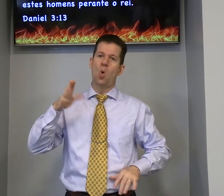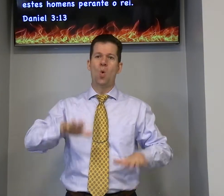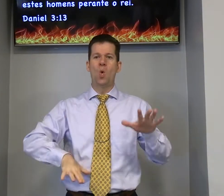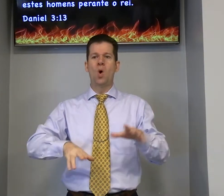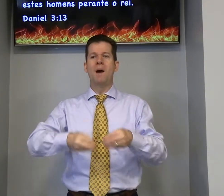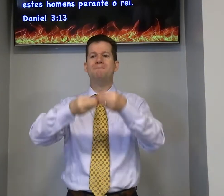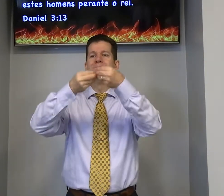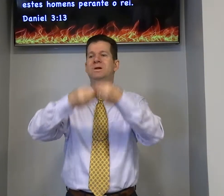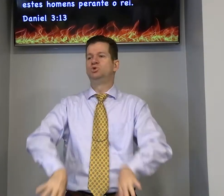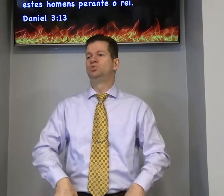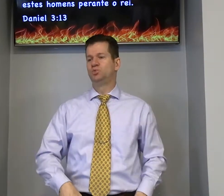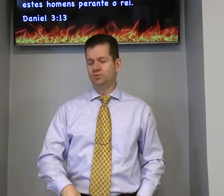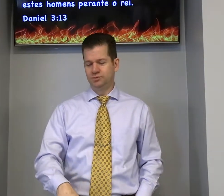sofrimento ou as vezes